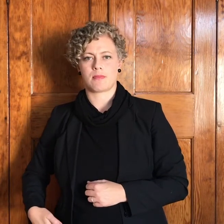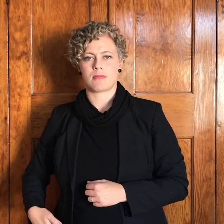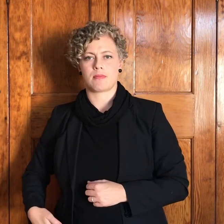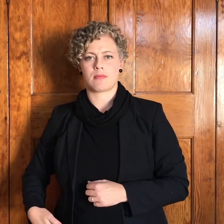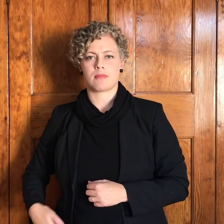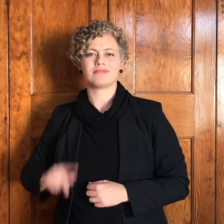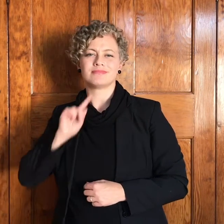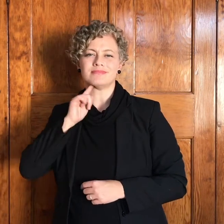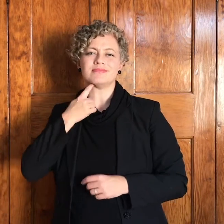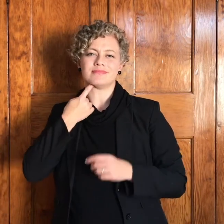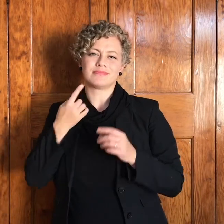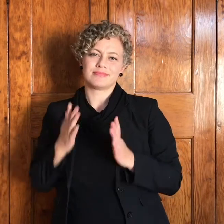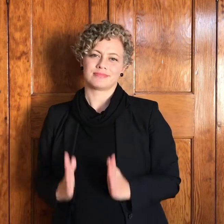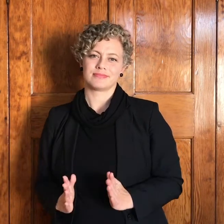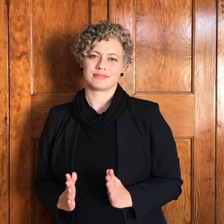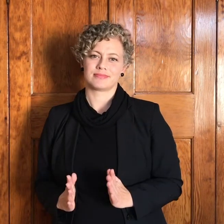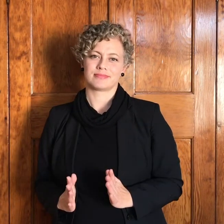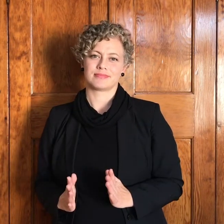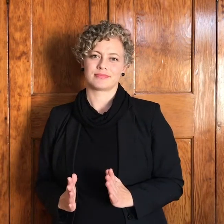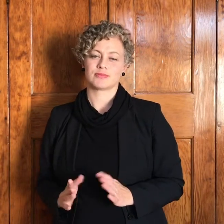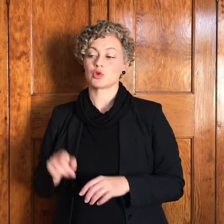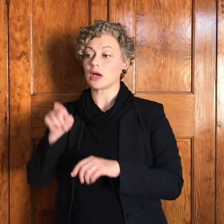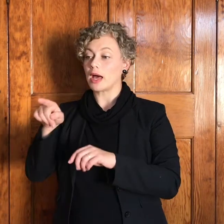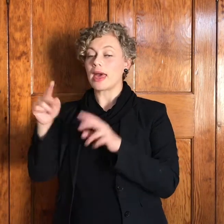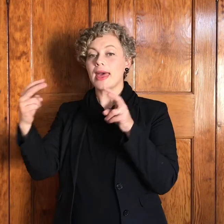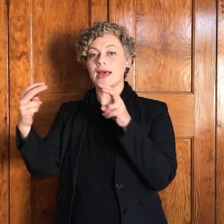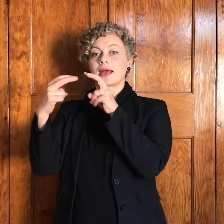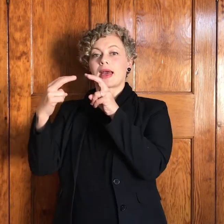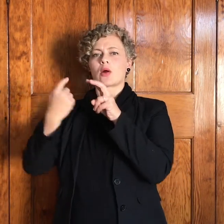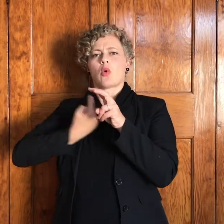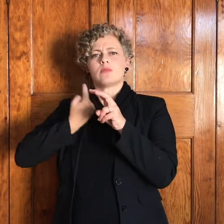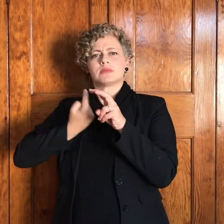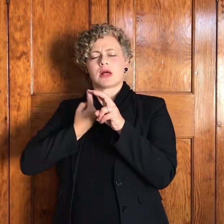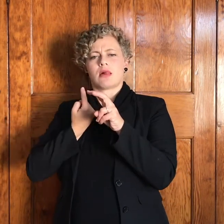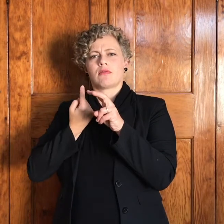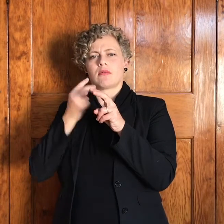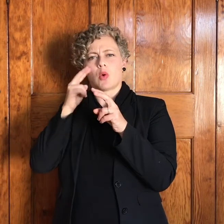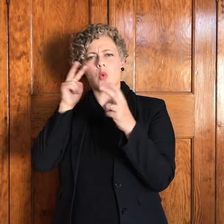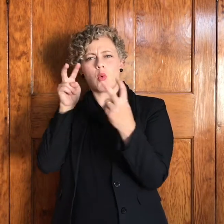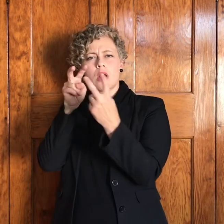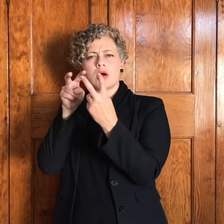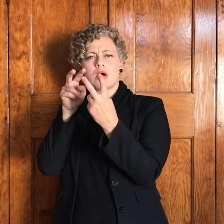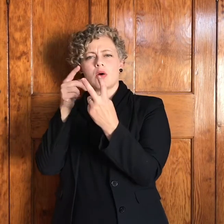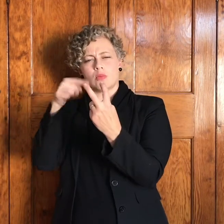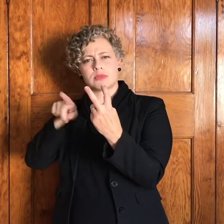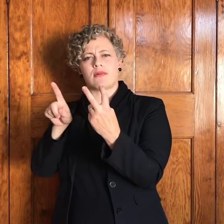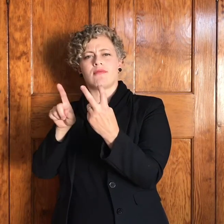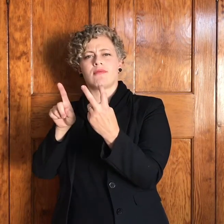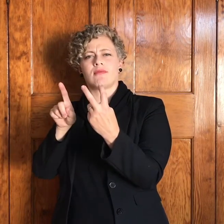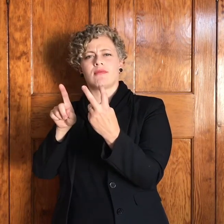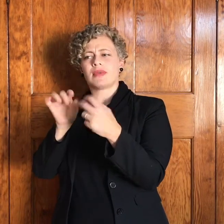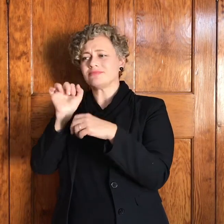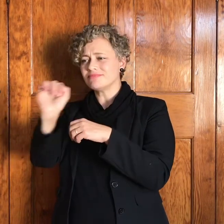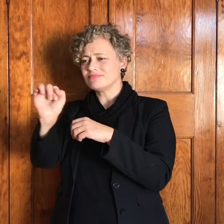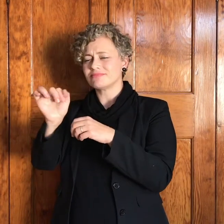hy kyk onsself in die oe met sy verlede sy foute sy bedrog hy kon nog altyd wen en